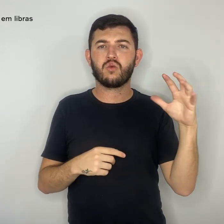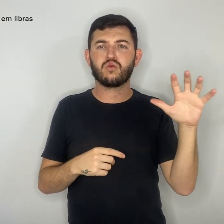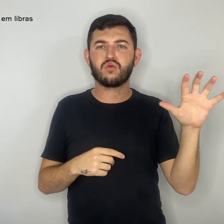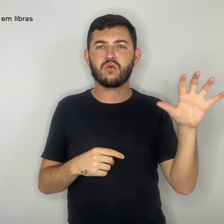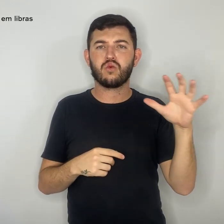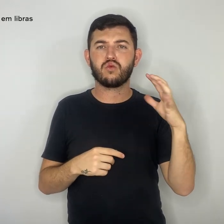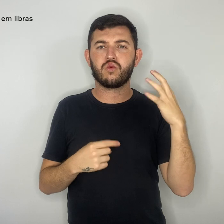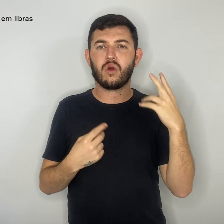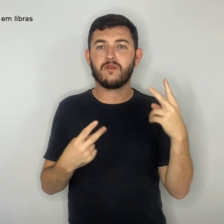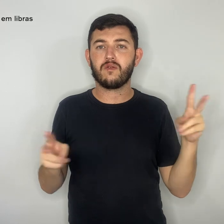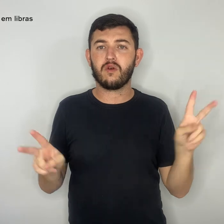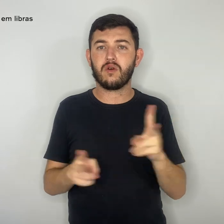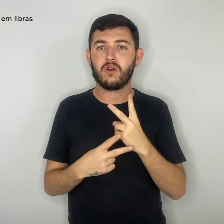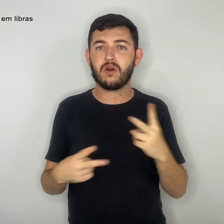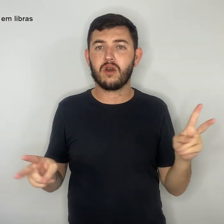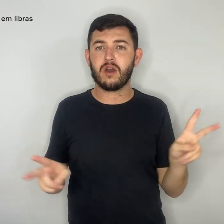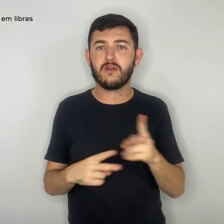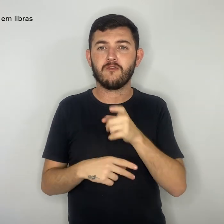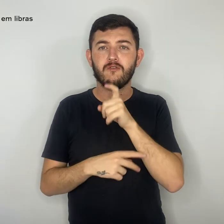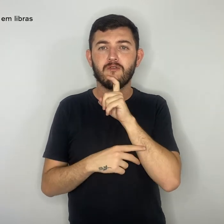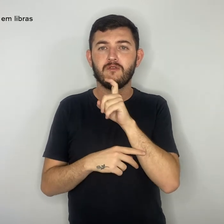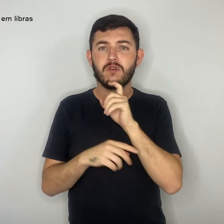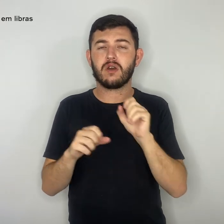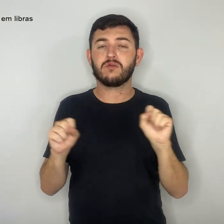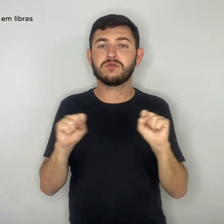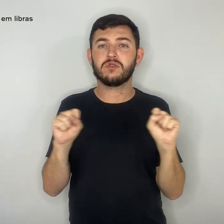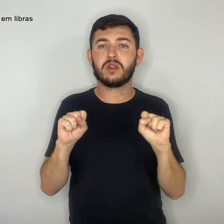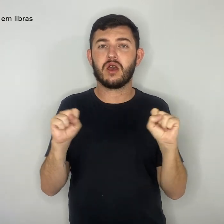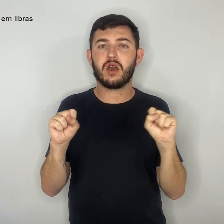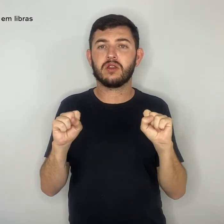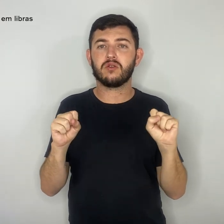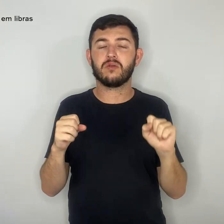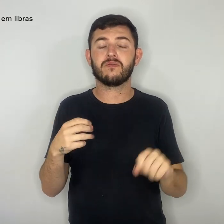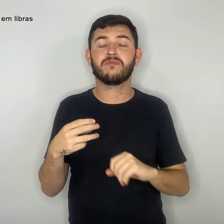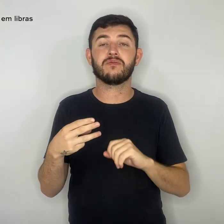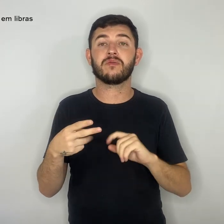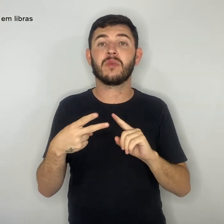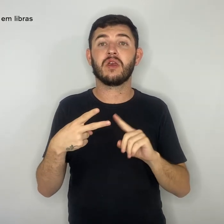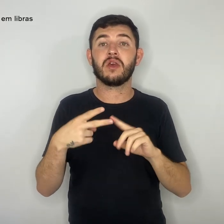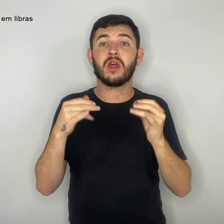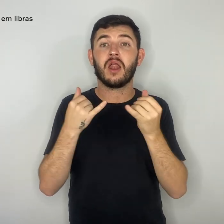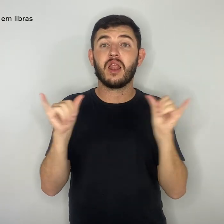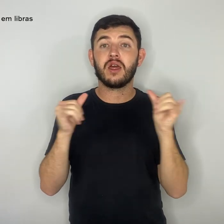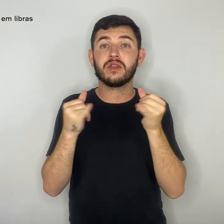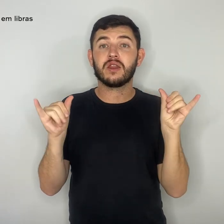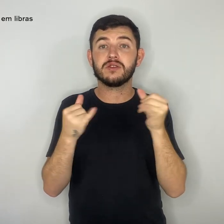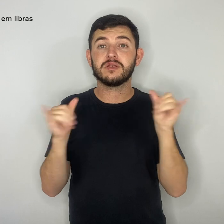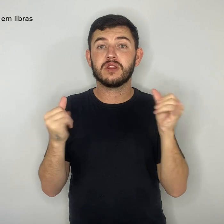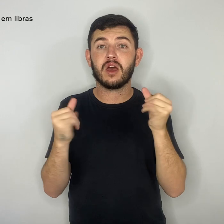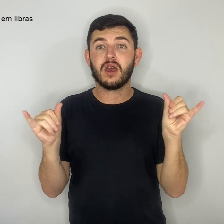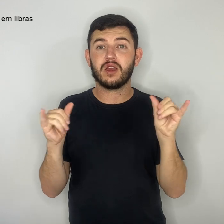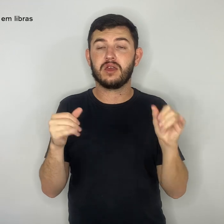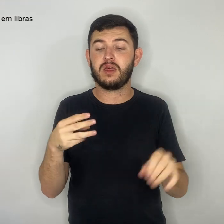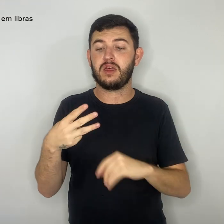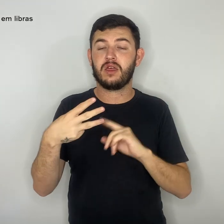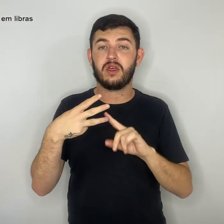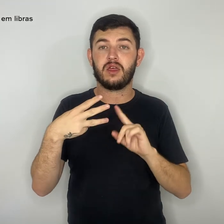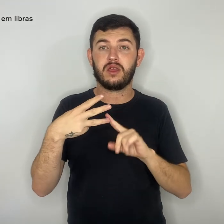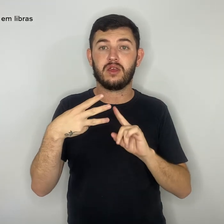condicionados, redes elétricas, resolver problemas nos telhados e até falta de